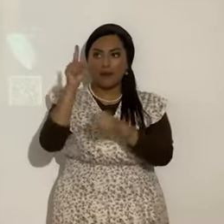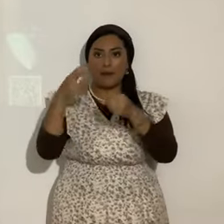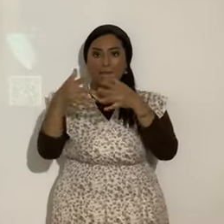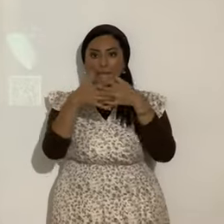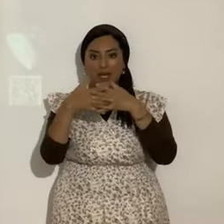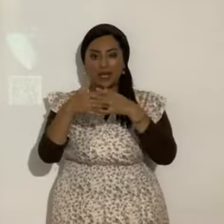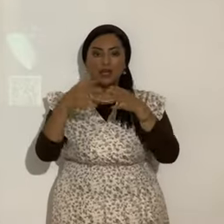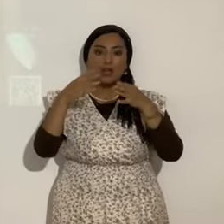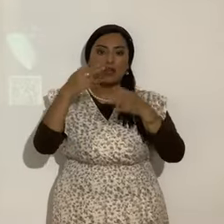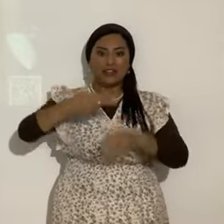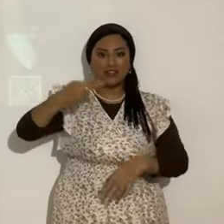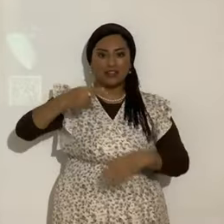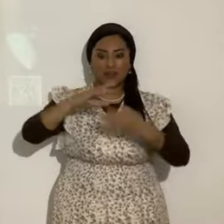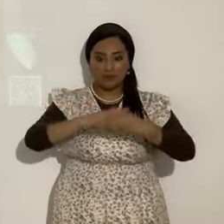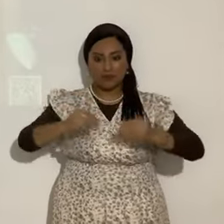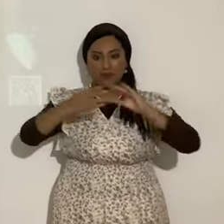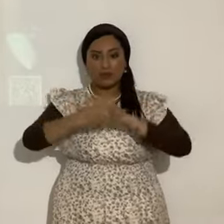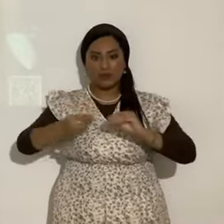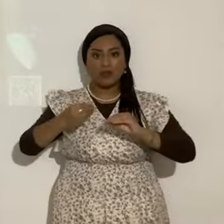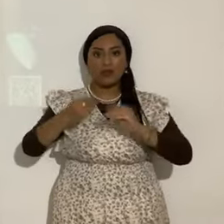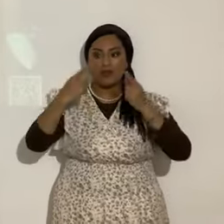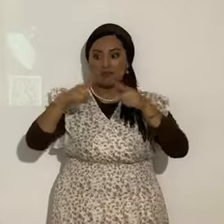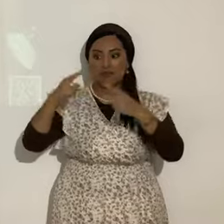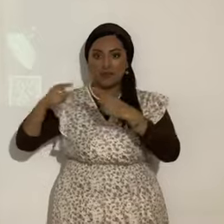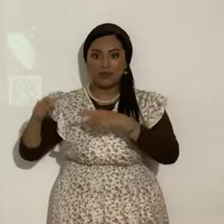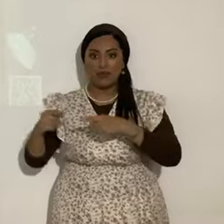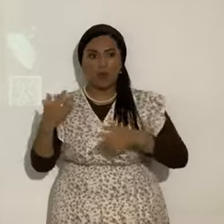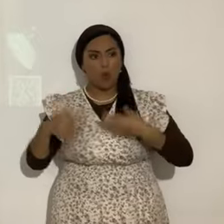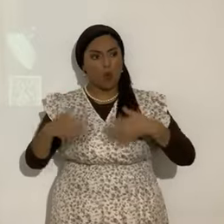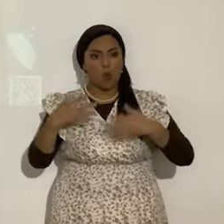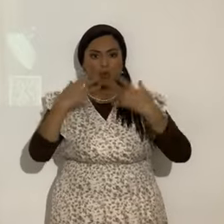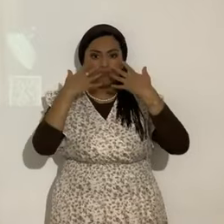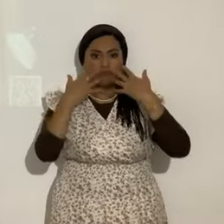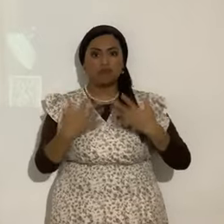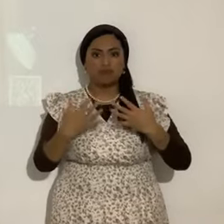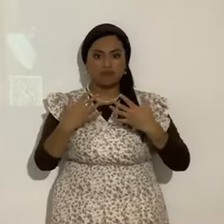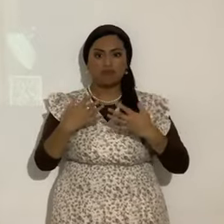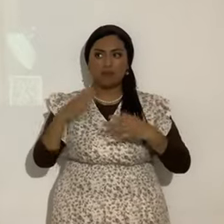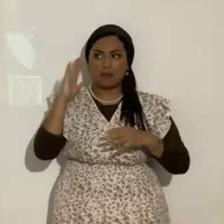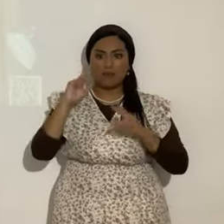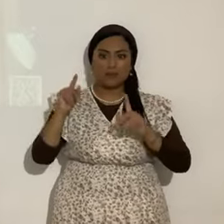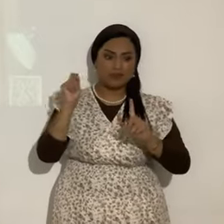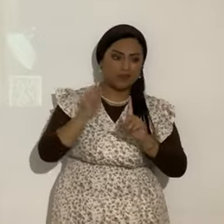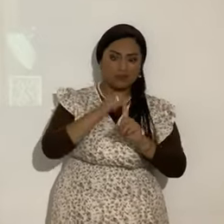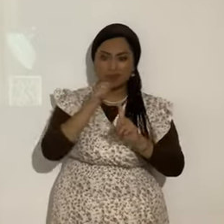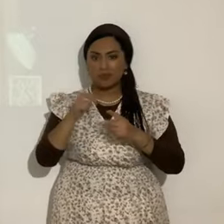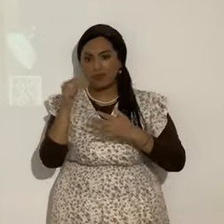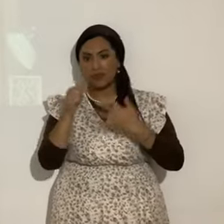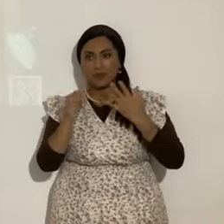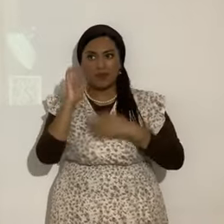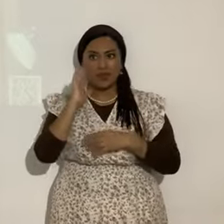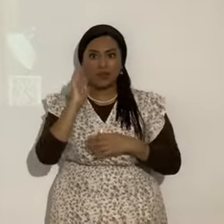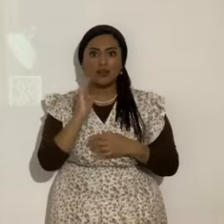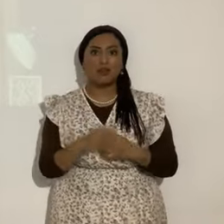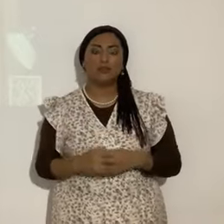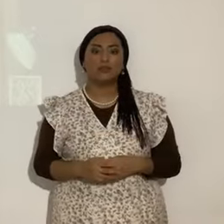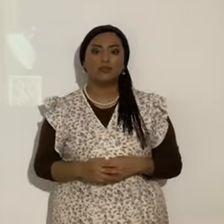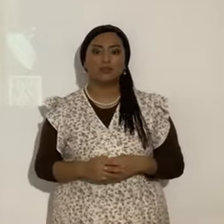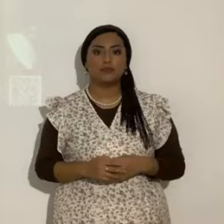partes. Serán realmente. Cosas terribles. Las que le hacían a los esclavos. No hacían la Torah. Eso es